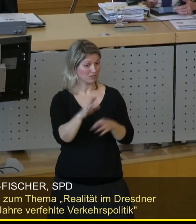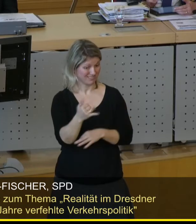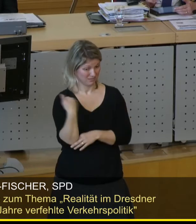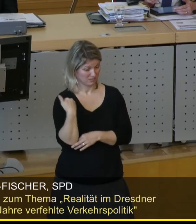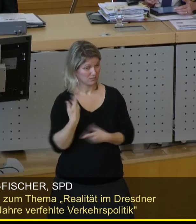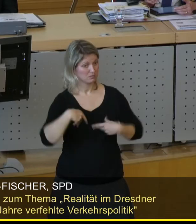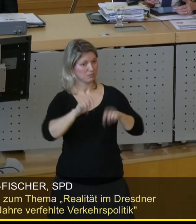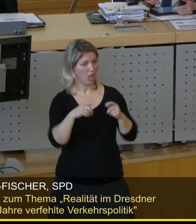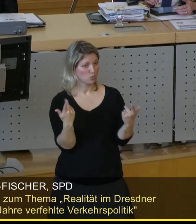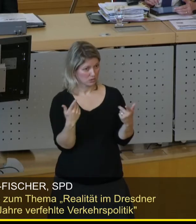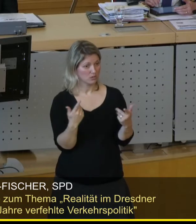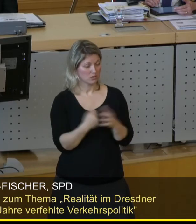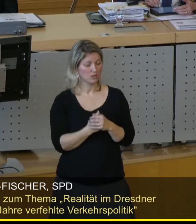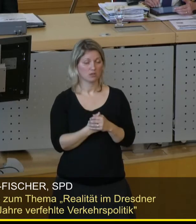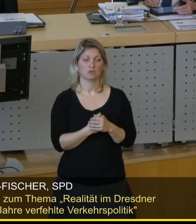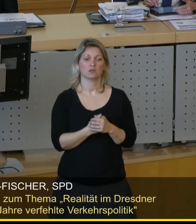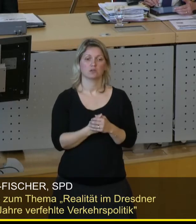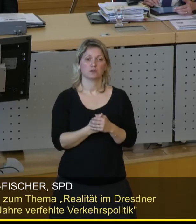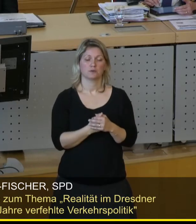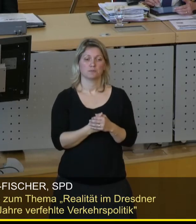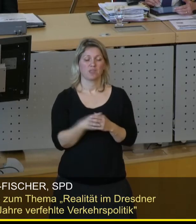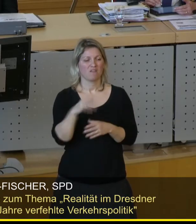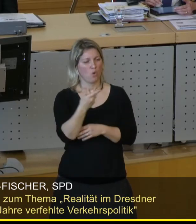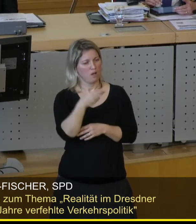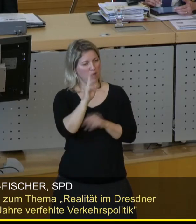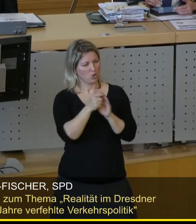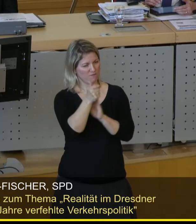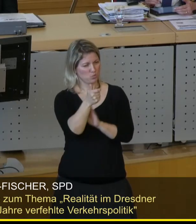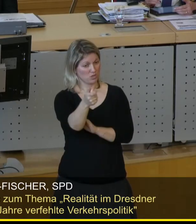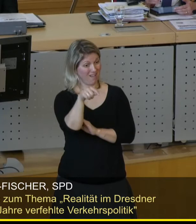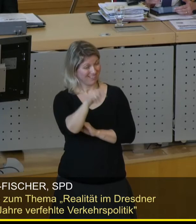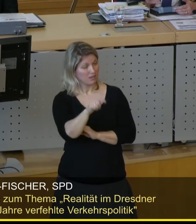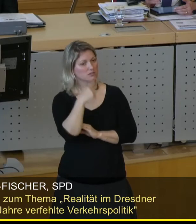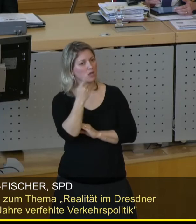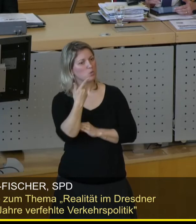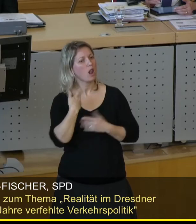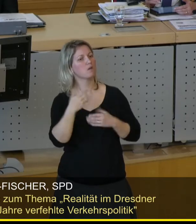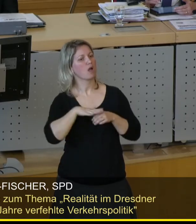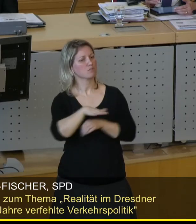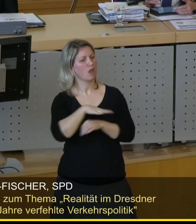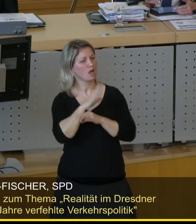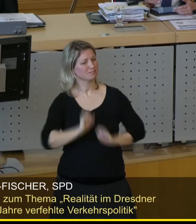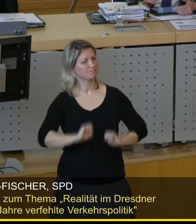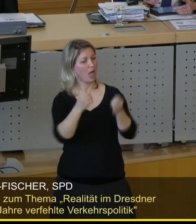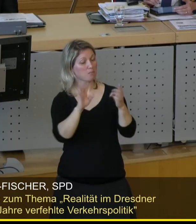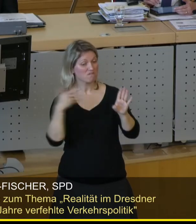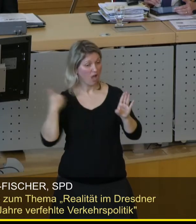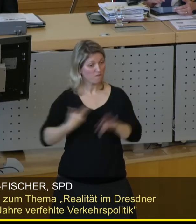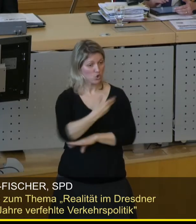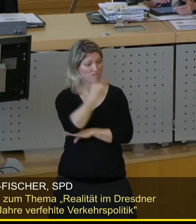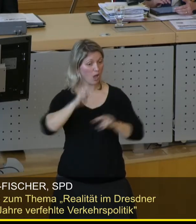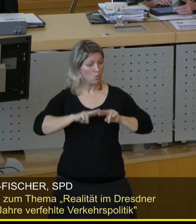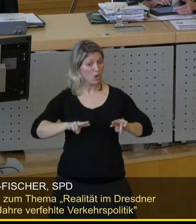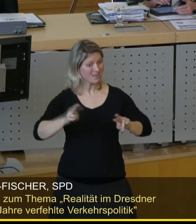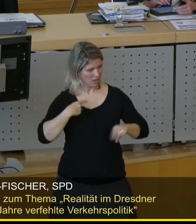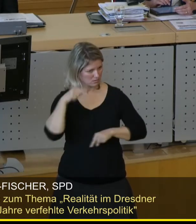ihren Anlauf dort an der Blauen Wunder Parkplätze zu schaffen, ist ja fünf Jahre lang im Sande verlaufen. Wir schaffen